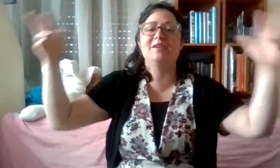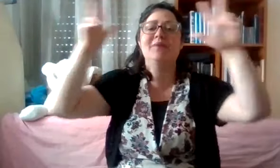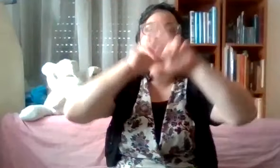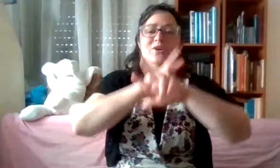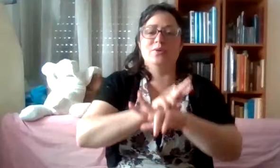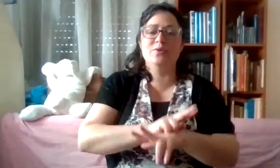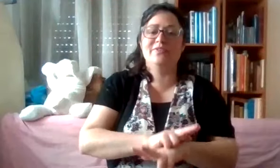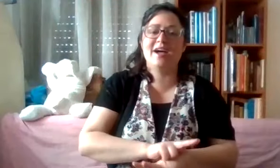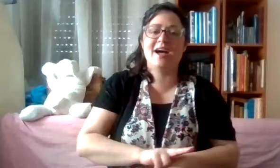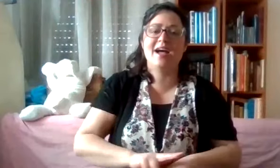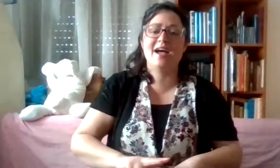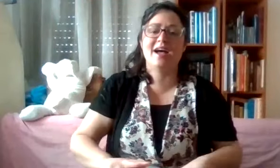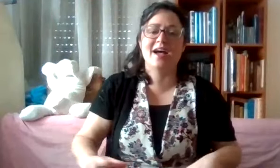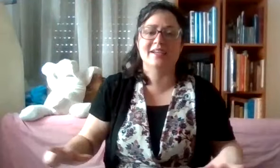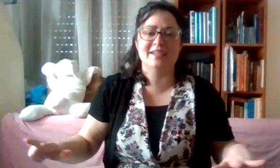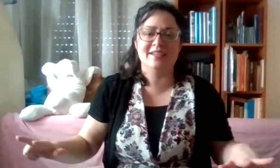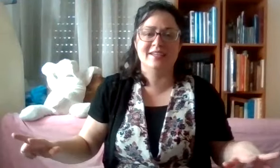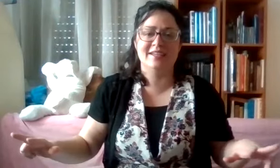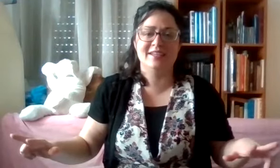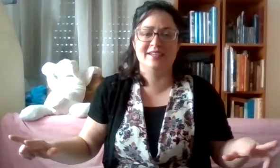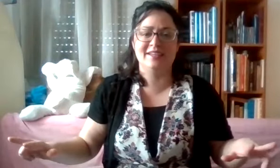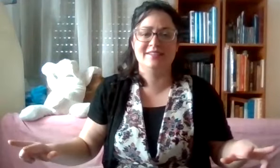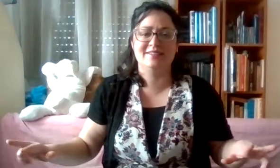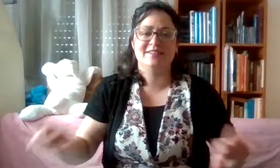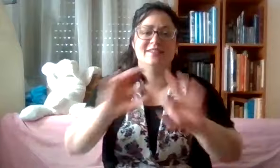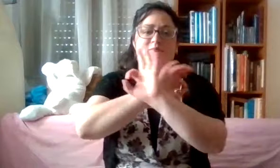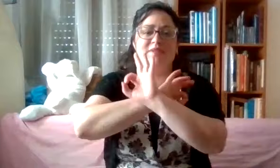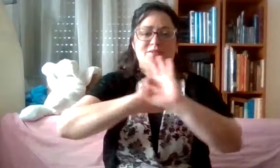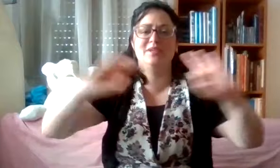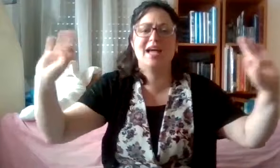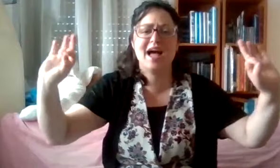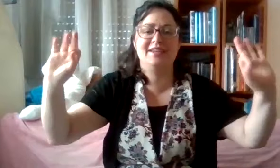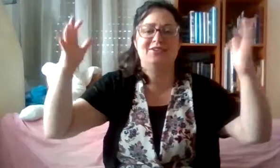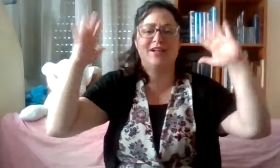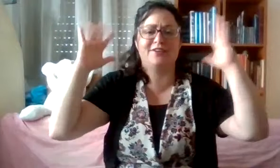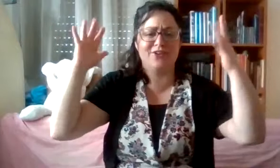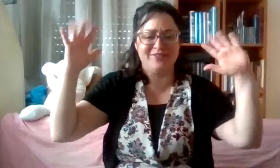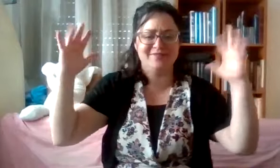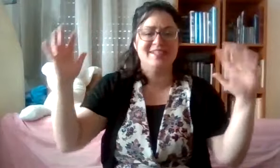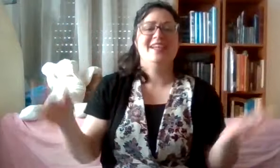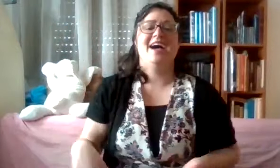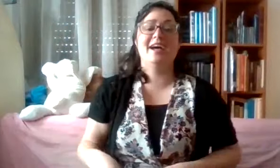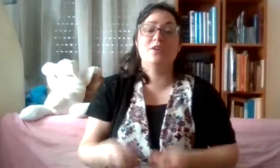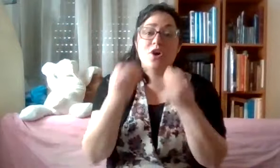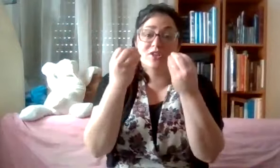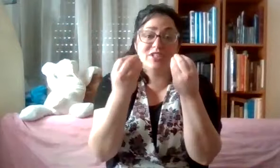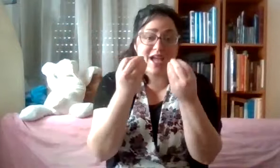ובארץ. מצוין, כל הכבוד. אנחנו עוד שנייה